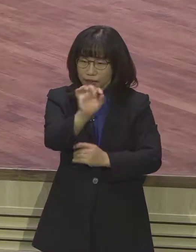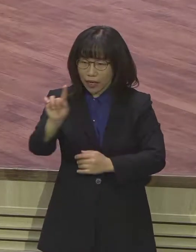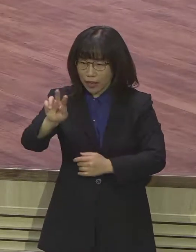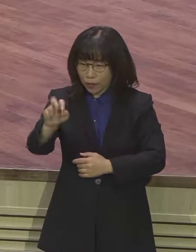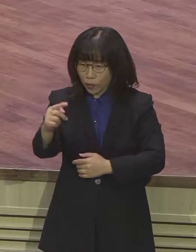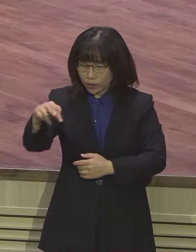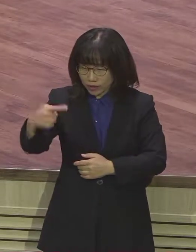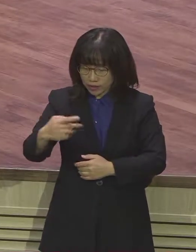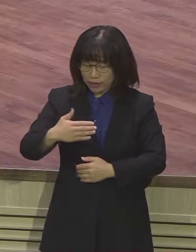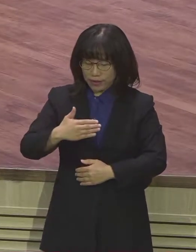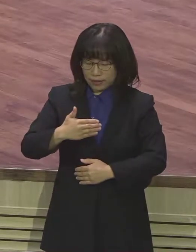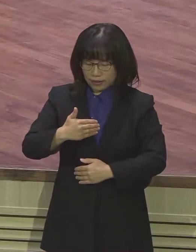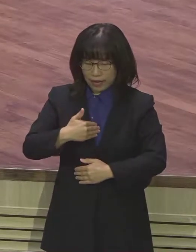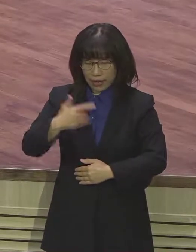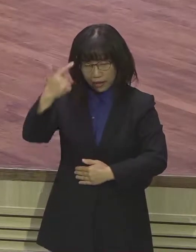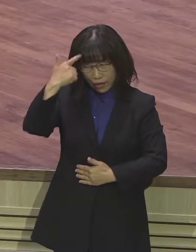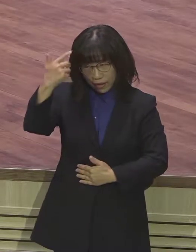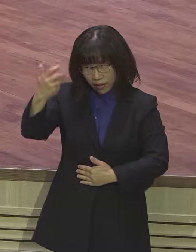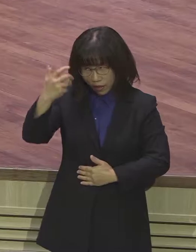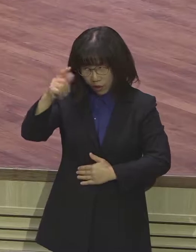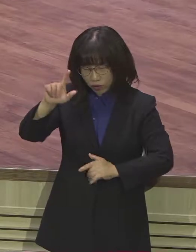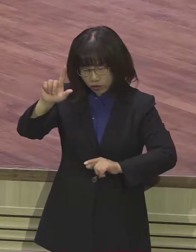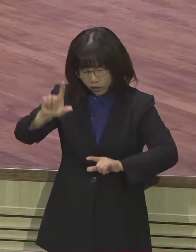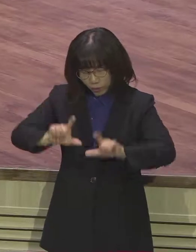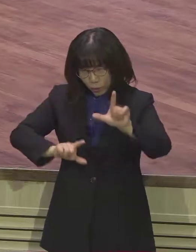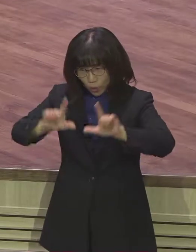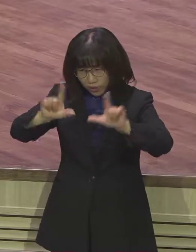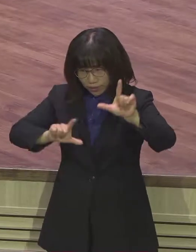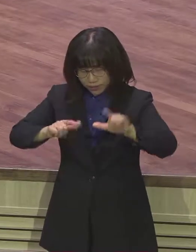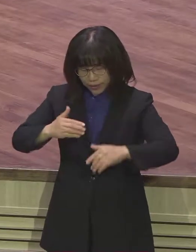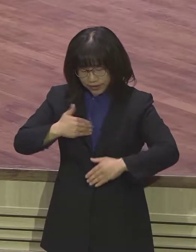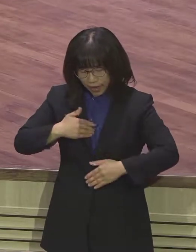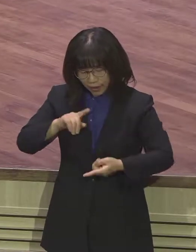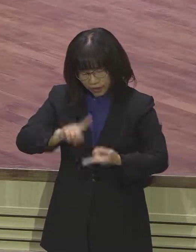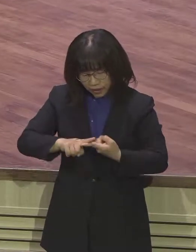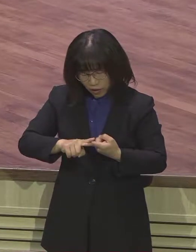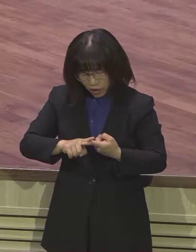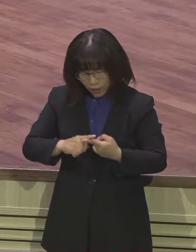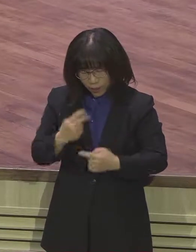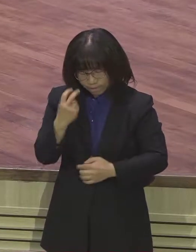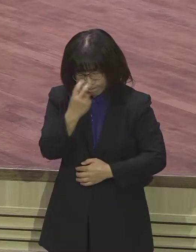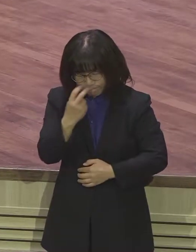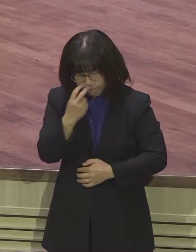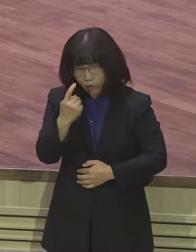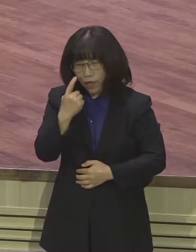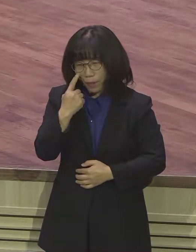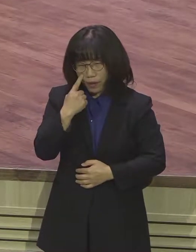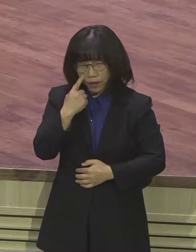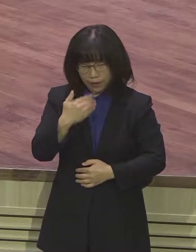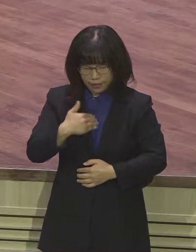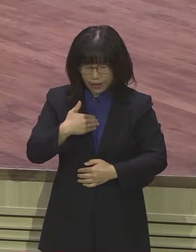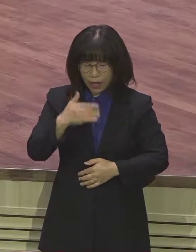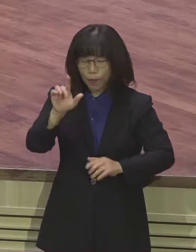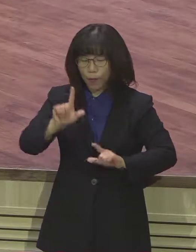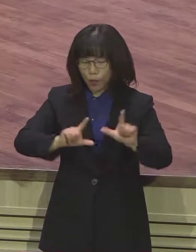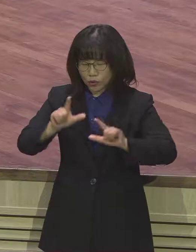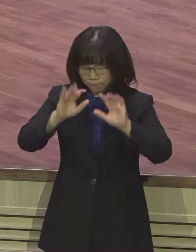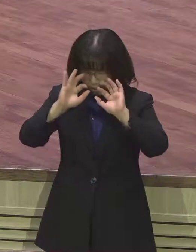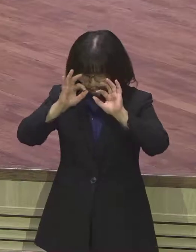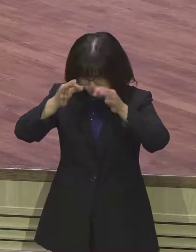영적 상태를 영적인 다림줄로 한번 측량해 보시고 여러분의 신앙의 집을 든든히 세워나가시는 기한 증거가 있으시기를